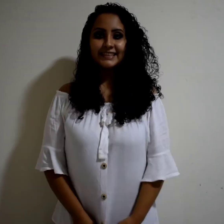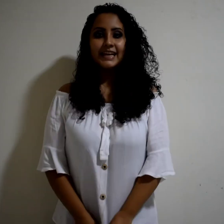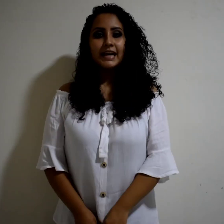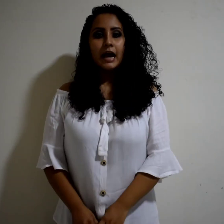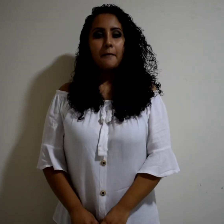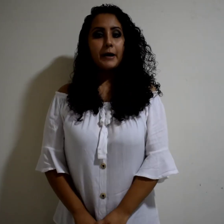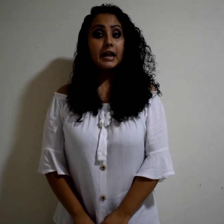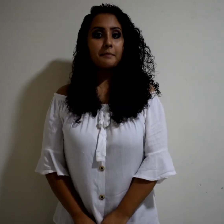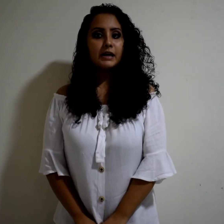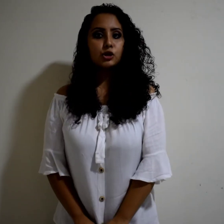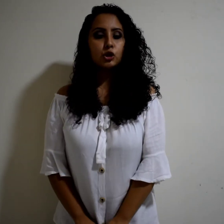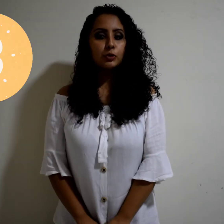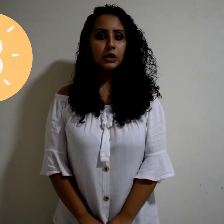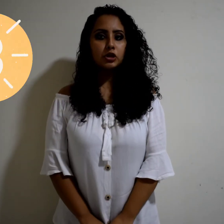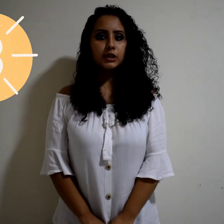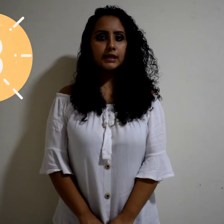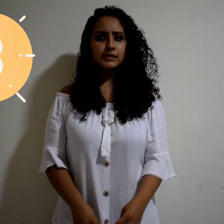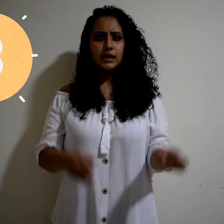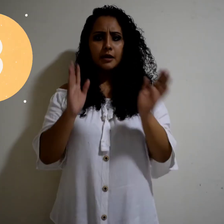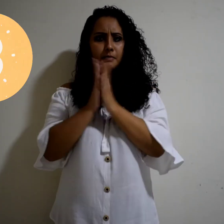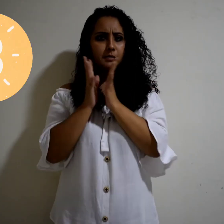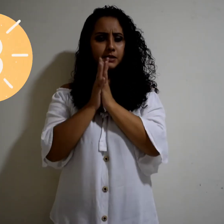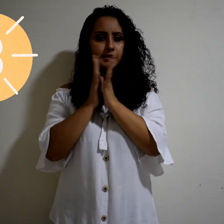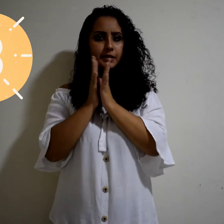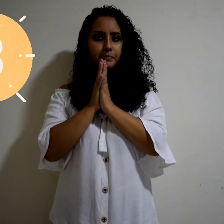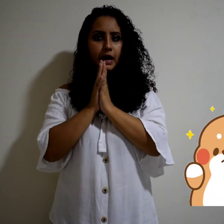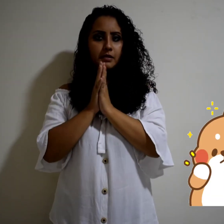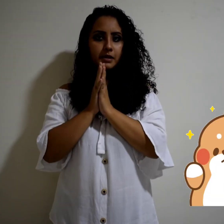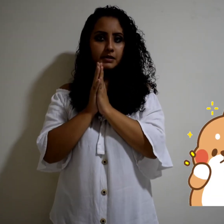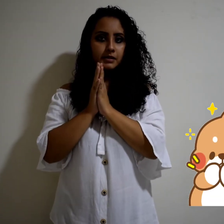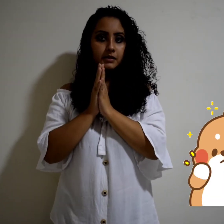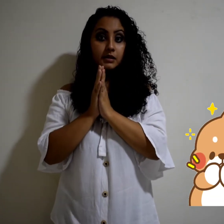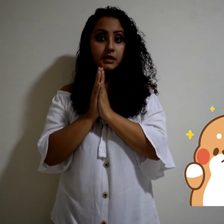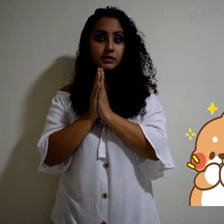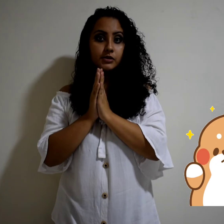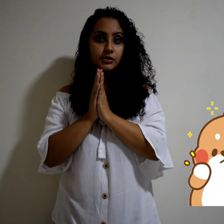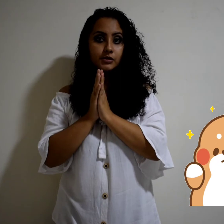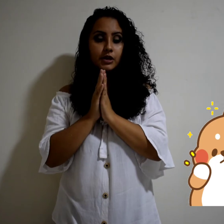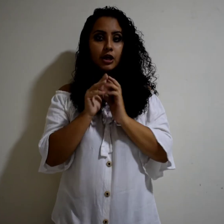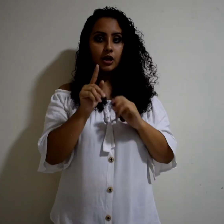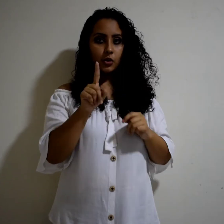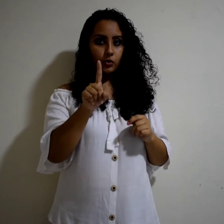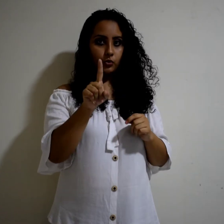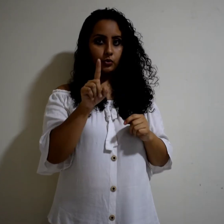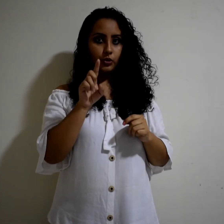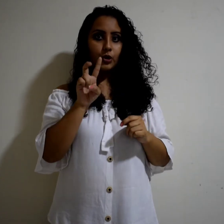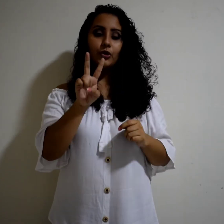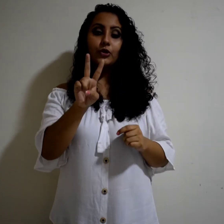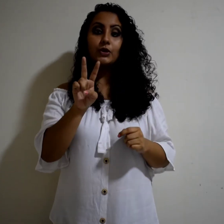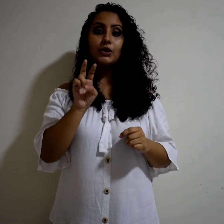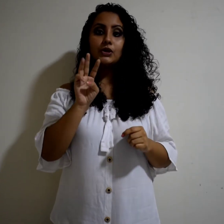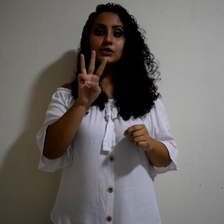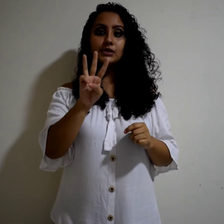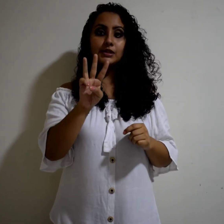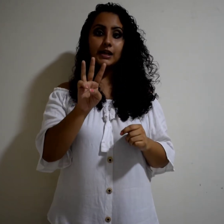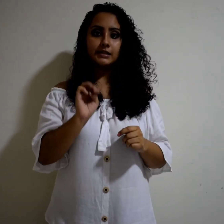Para el paso número tres vamos a hacer palmas. ¿Listos? Uno, dos, tres.